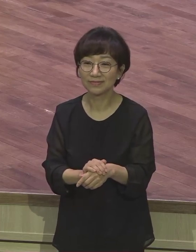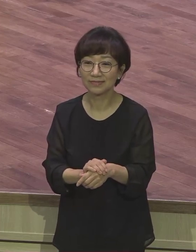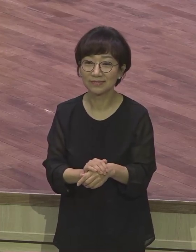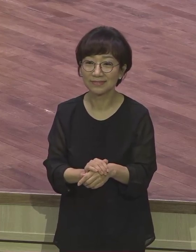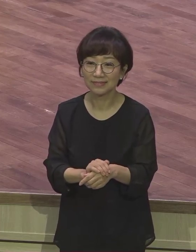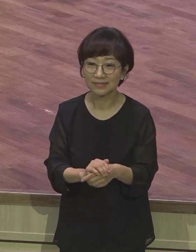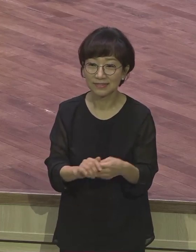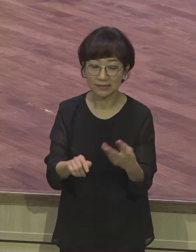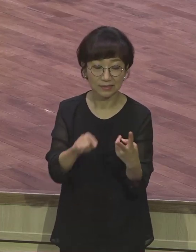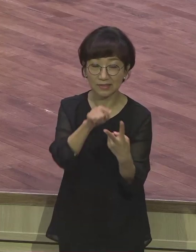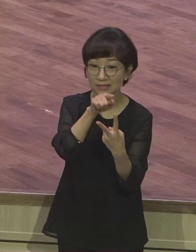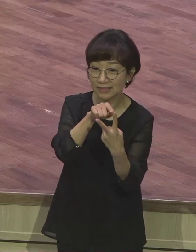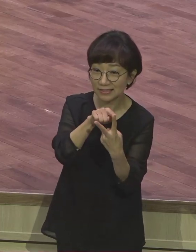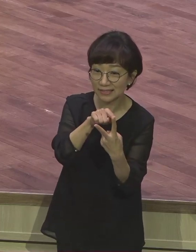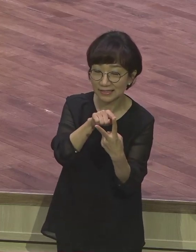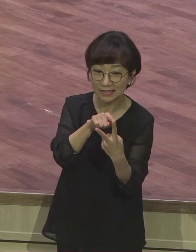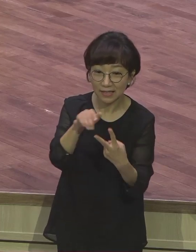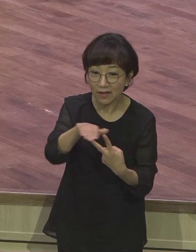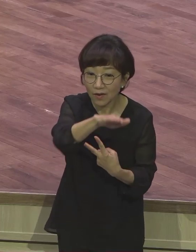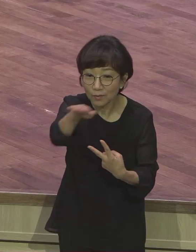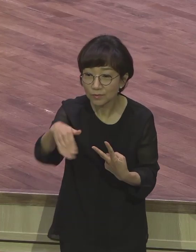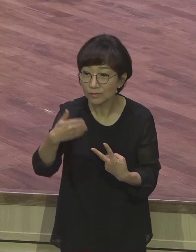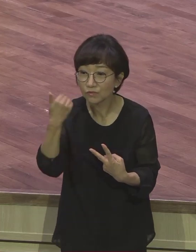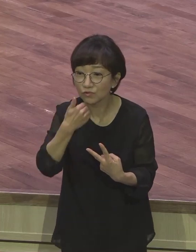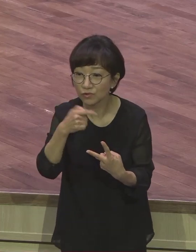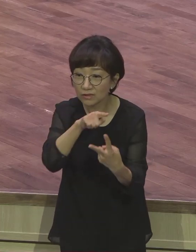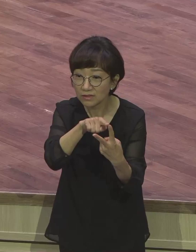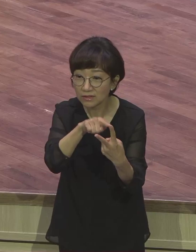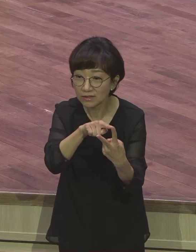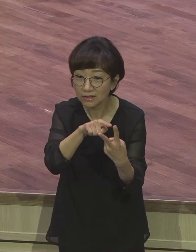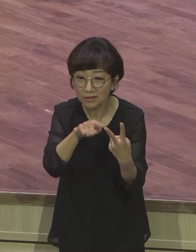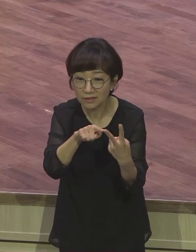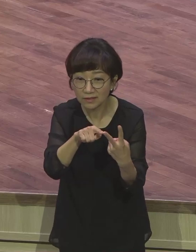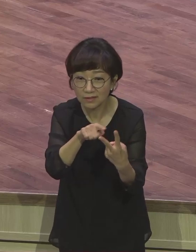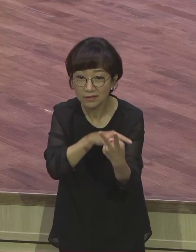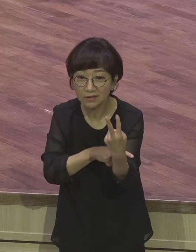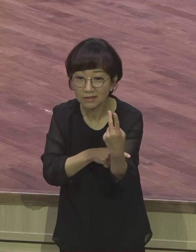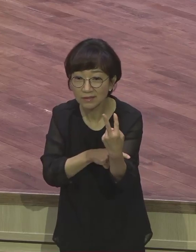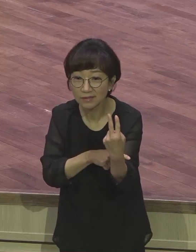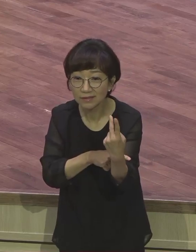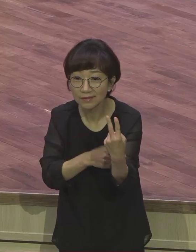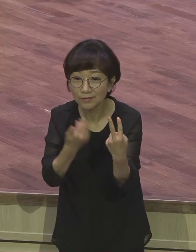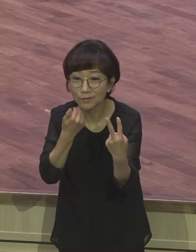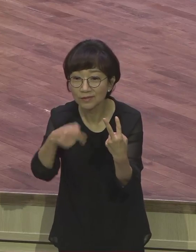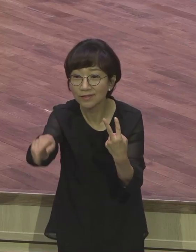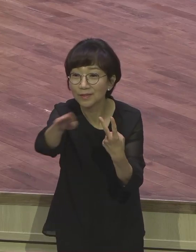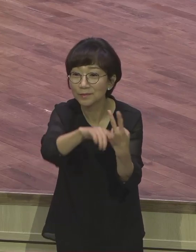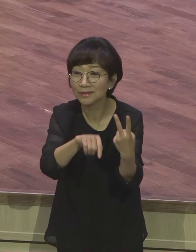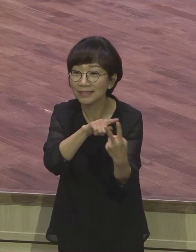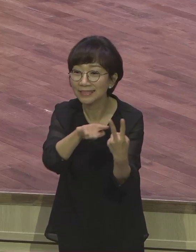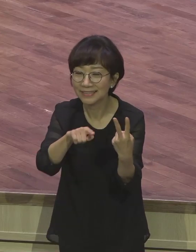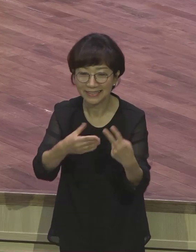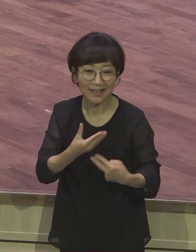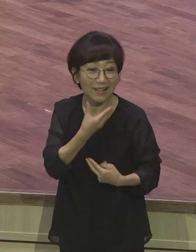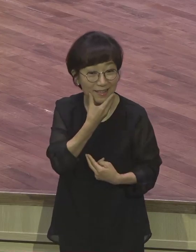출발점에서 하루를 시작을 원합니까? 불행의 출발점에서 하루를 시작을 원합니까? 당연히 그걸 어떻게 해야 돼요?